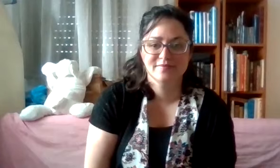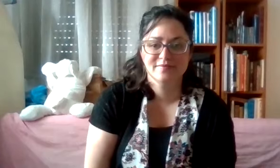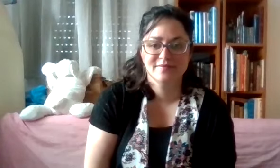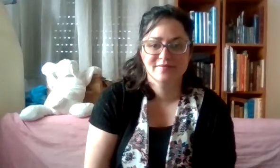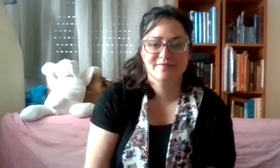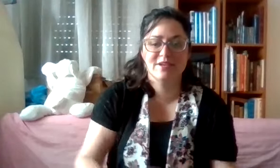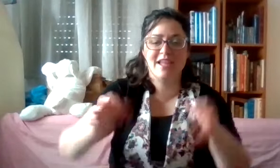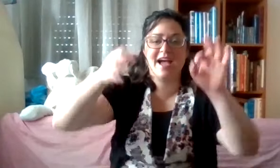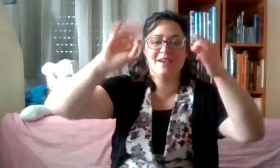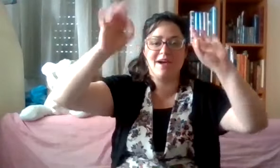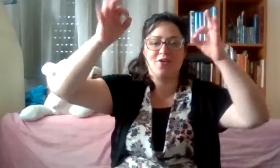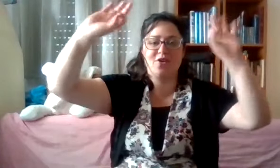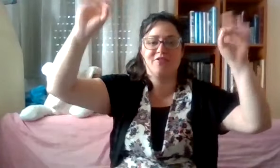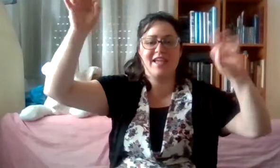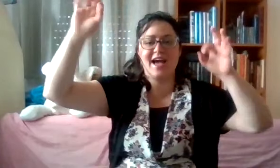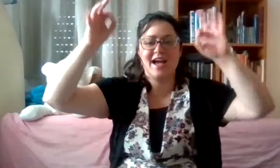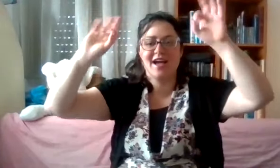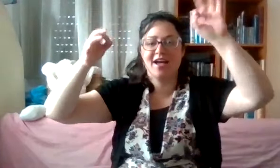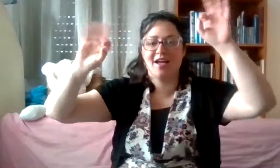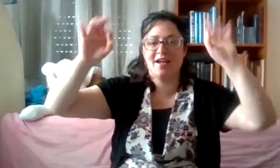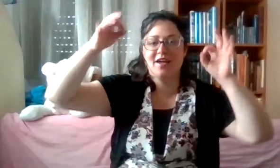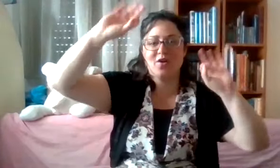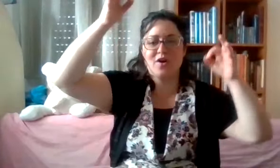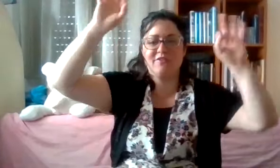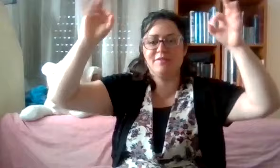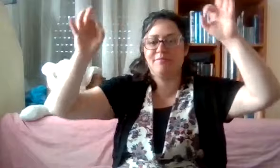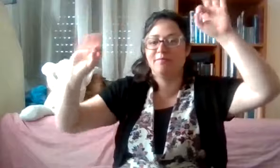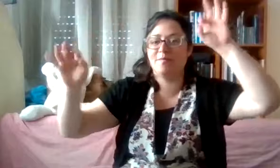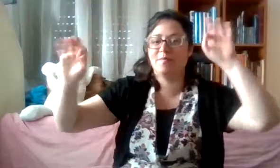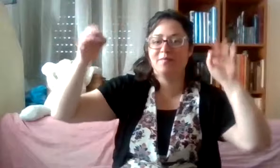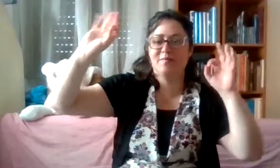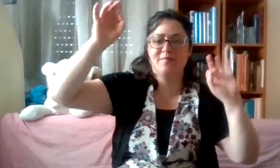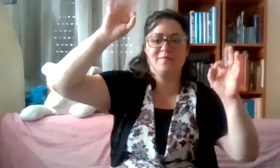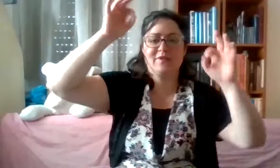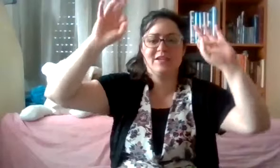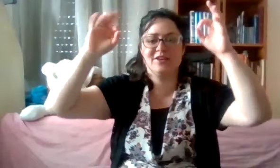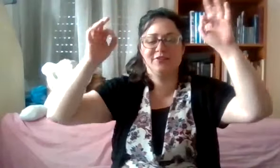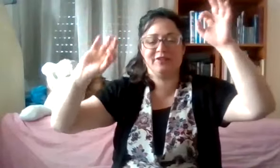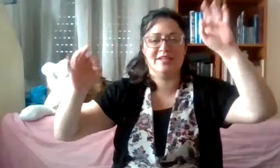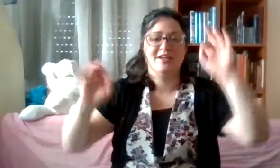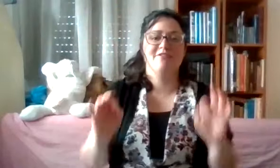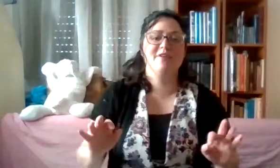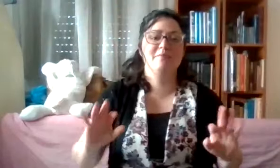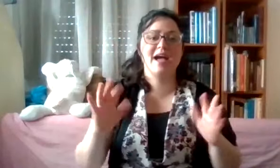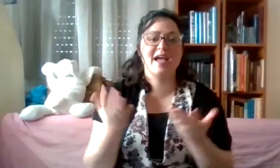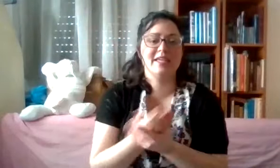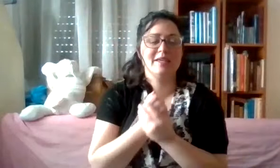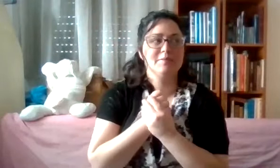מעולה אלמה, כוכביה, כוכבים. יופי. ומה עם?